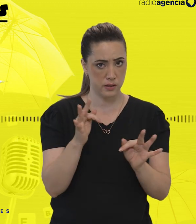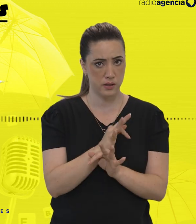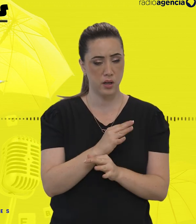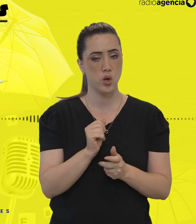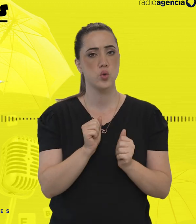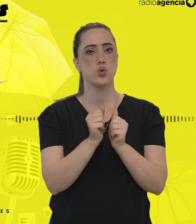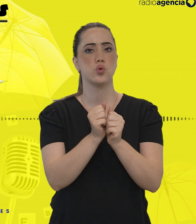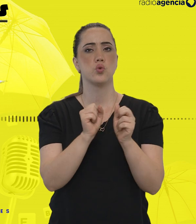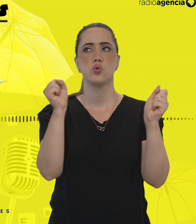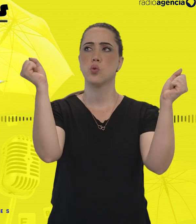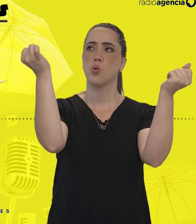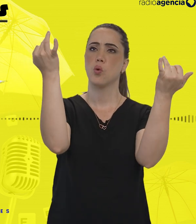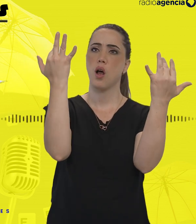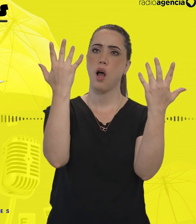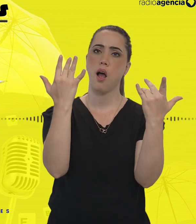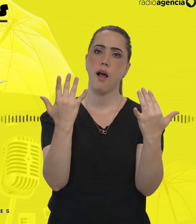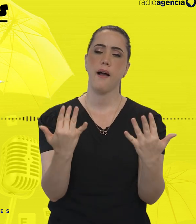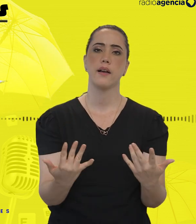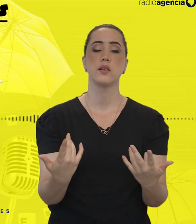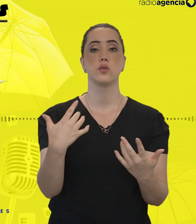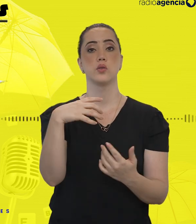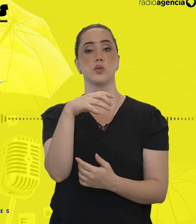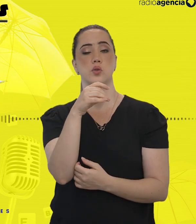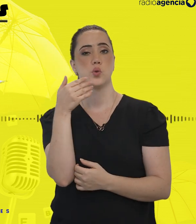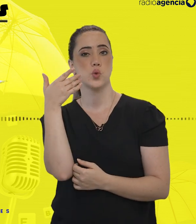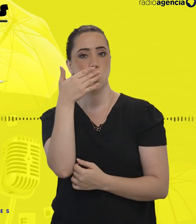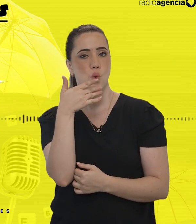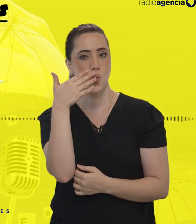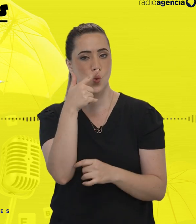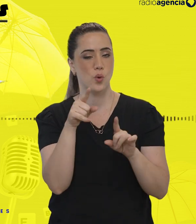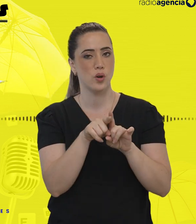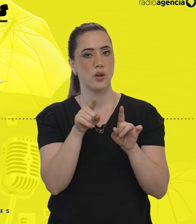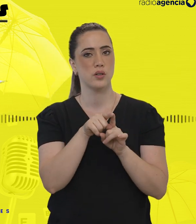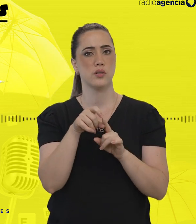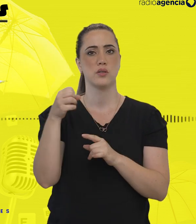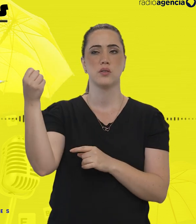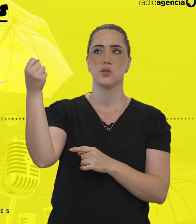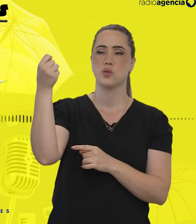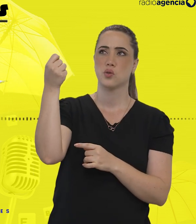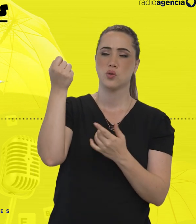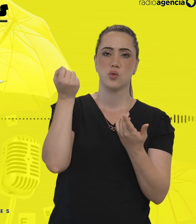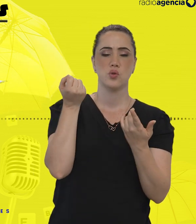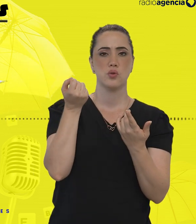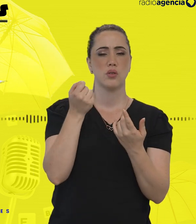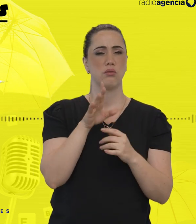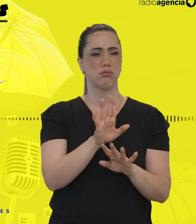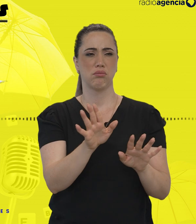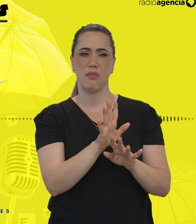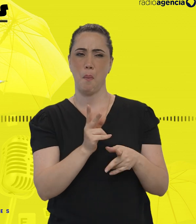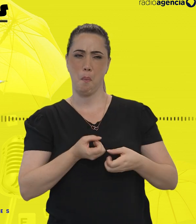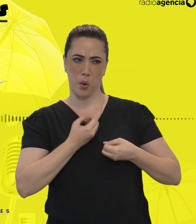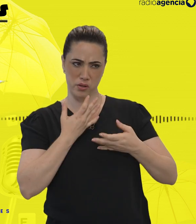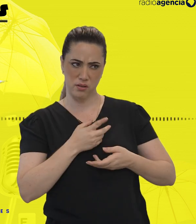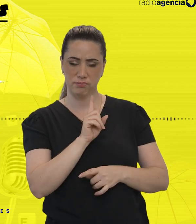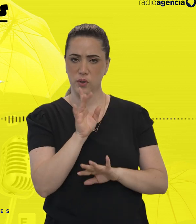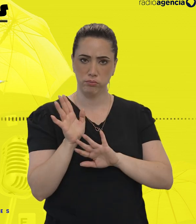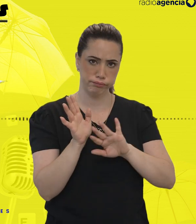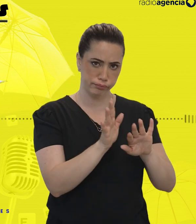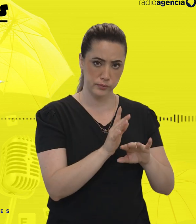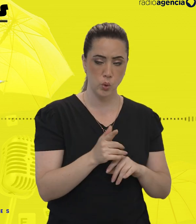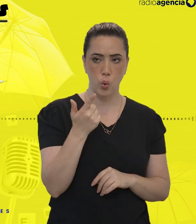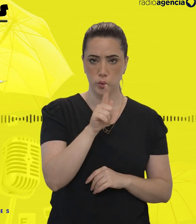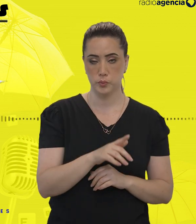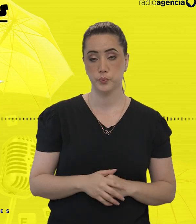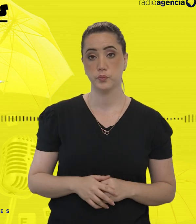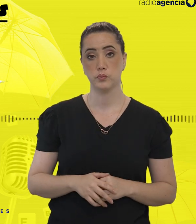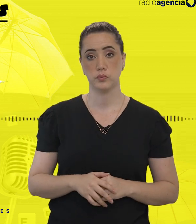coloridos. Resultantes da decomposição de uma luz complexa. Poético. Mas parece uma revisão de vestibular. Tenta mais uma, por favor.